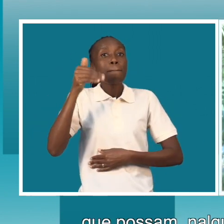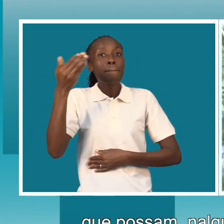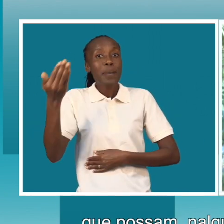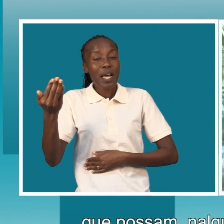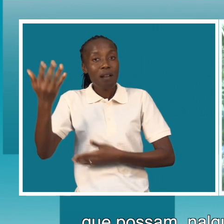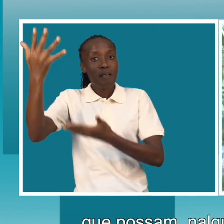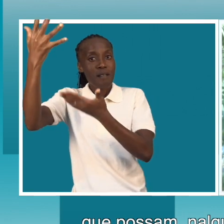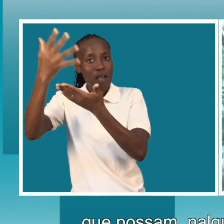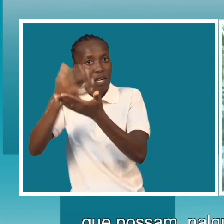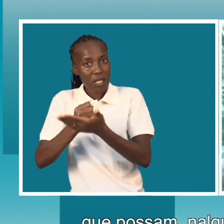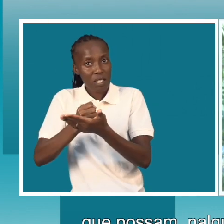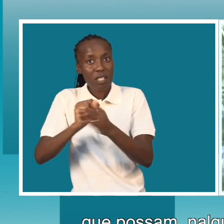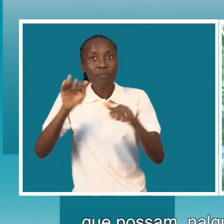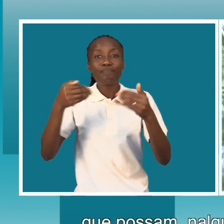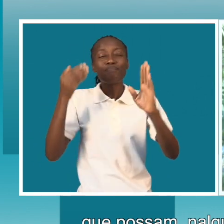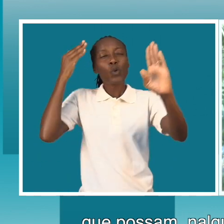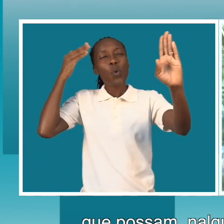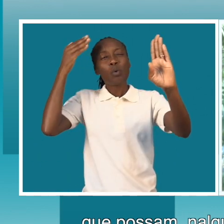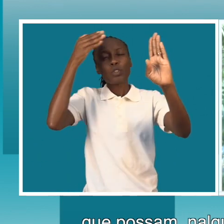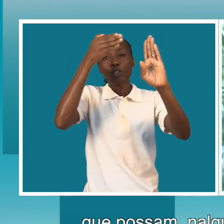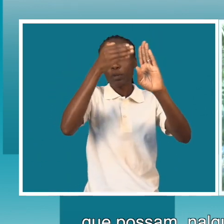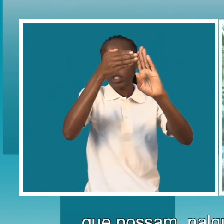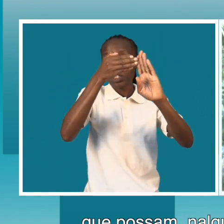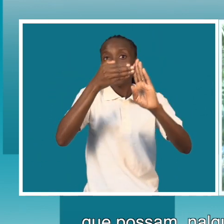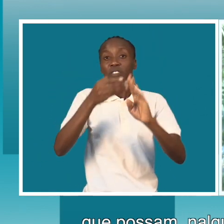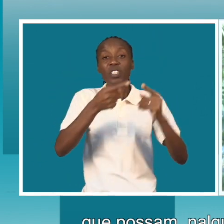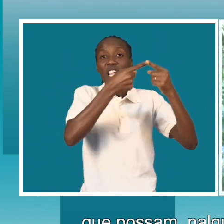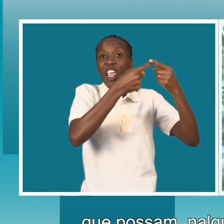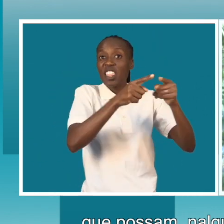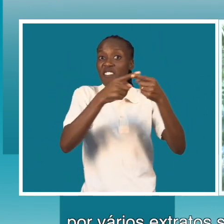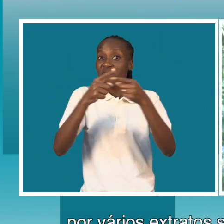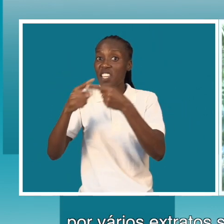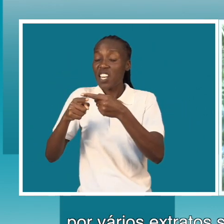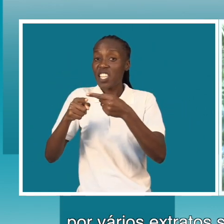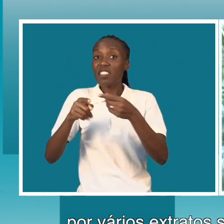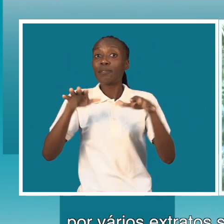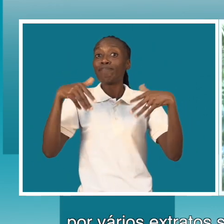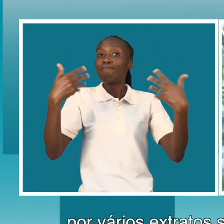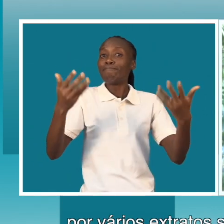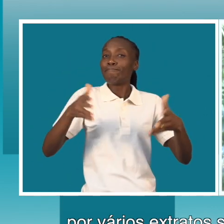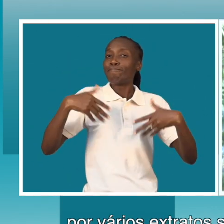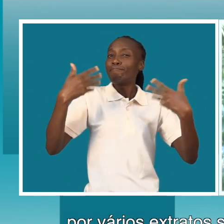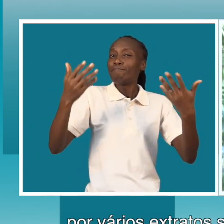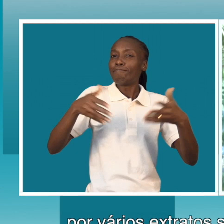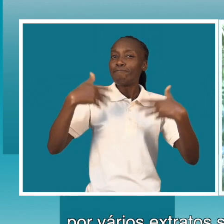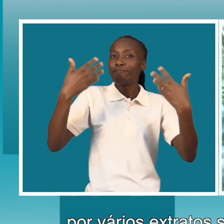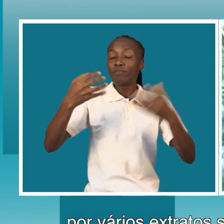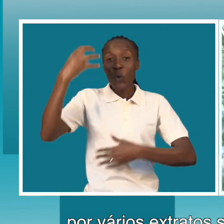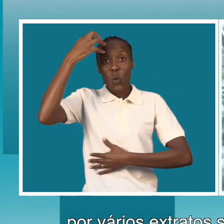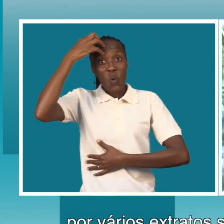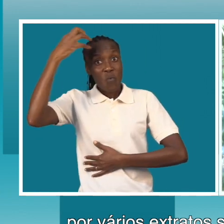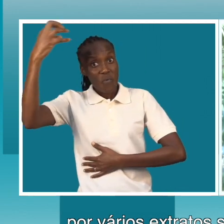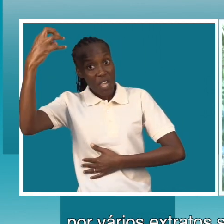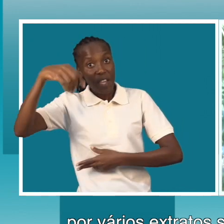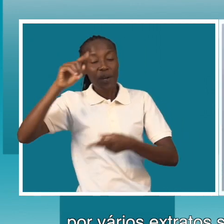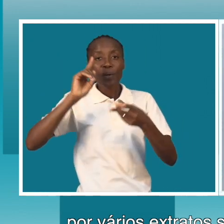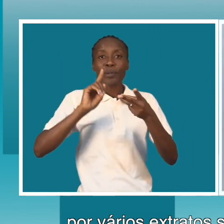para alcançar para aquilo que são os objetivos perseguidos por vários tratos sociais, incluindo o próprio